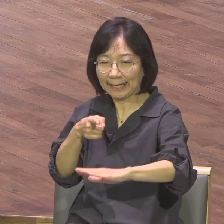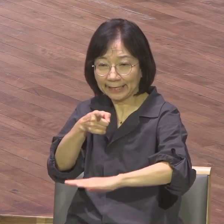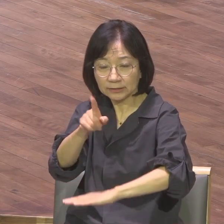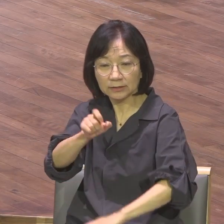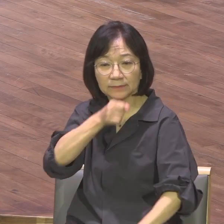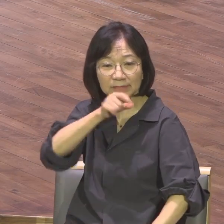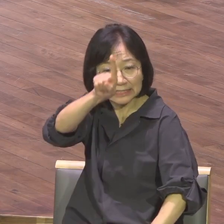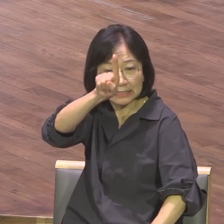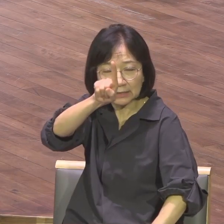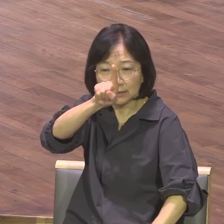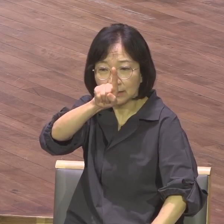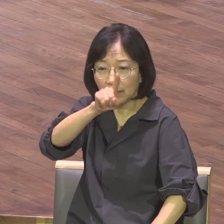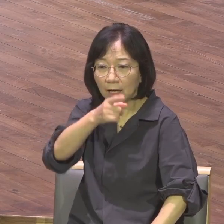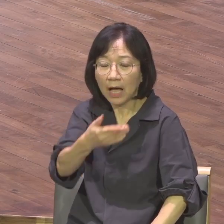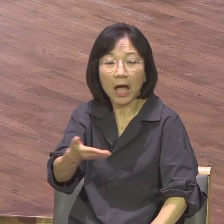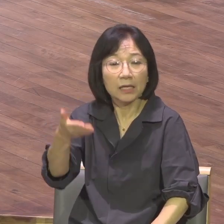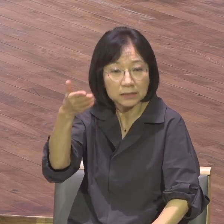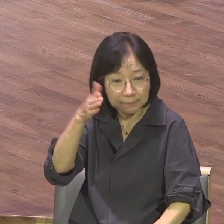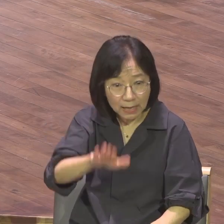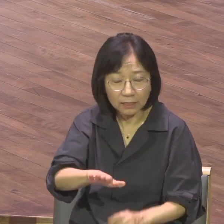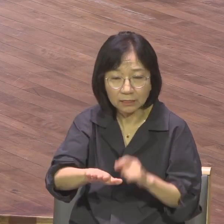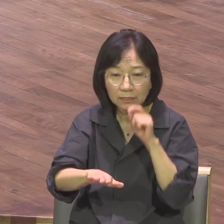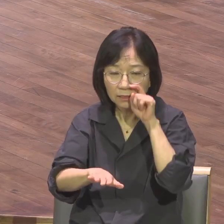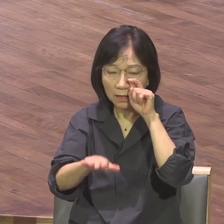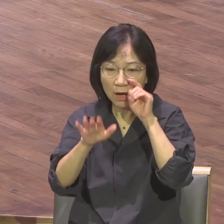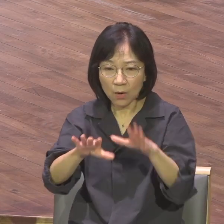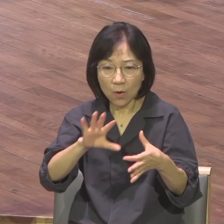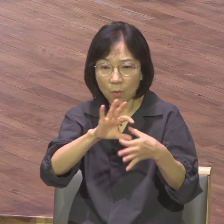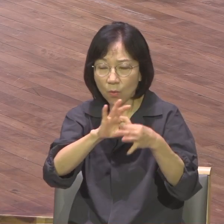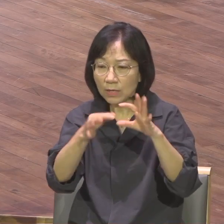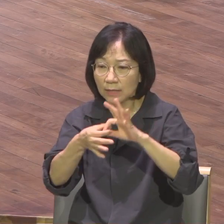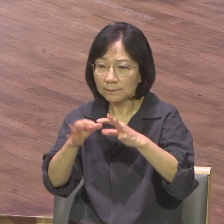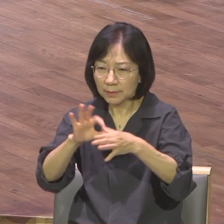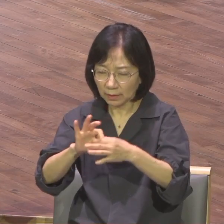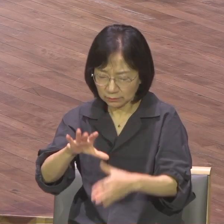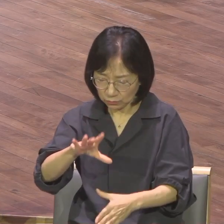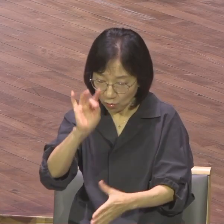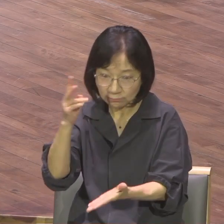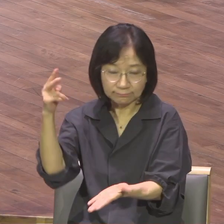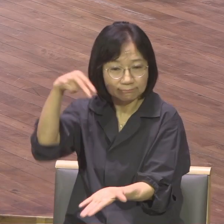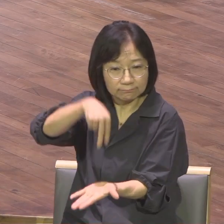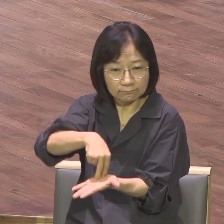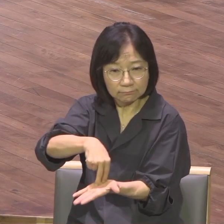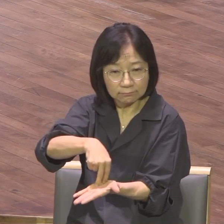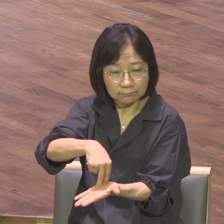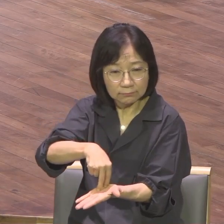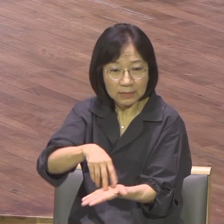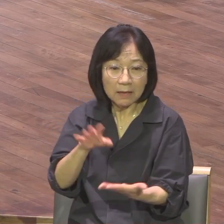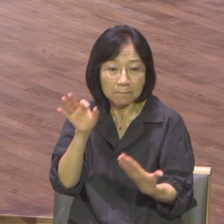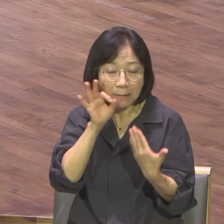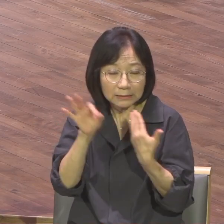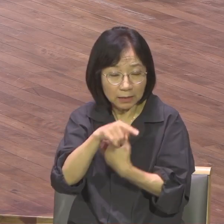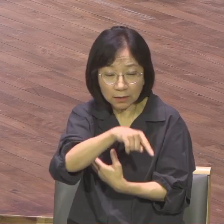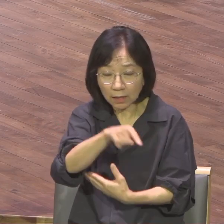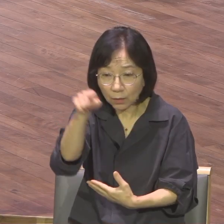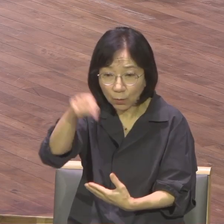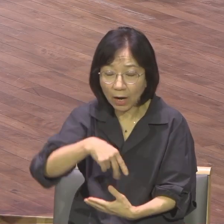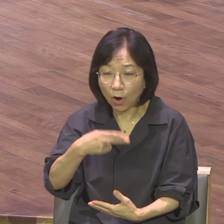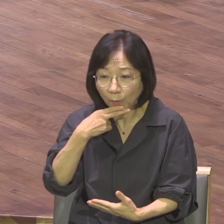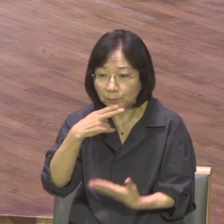마다에안 선수가 원래 전기 기술자인데 이 생업도 내팽개치고 오직 양궁이 혼자서 독학으로 가르쳐준 사람도 없어요 유튜브